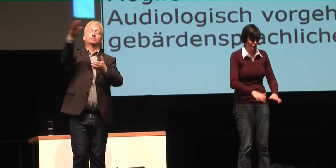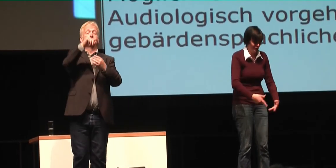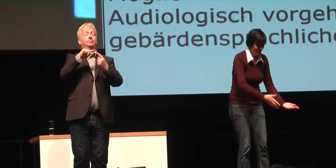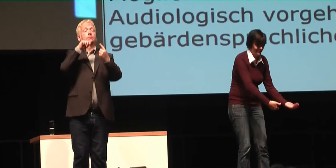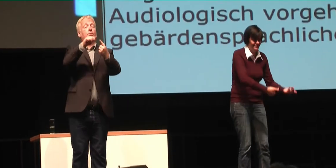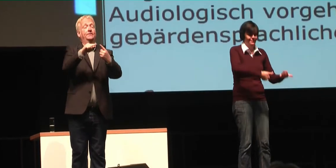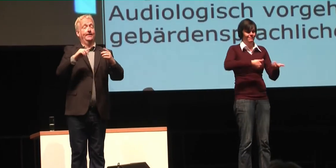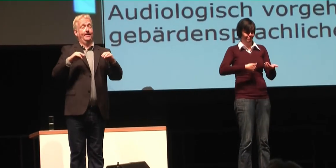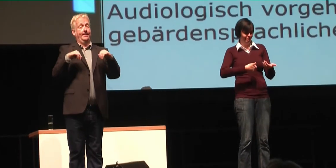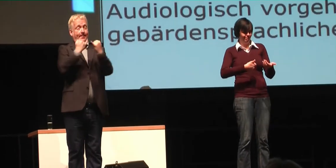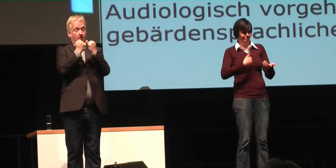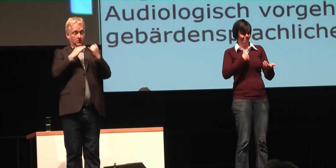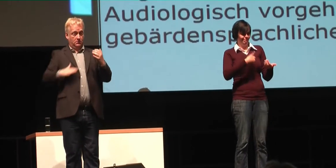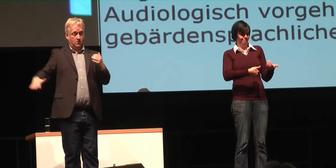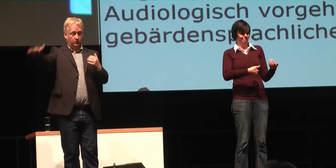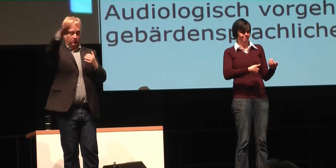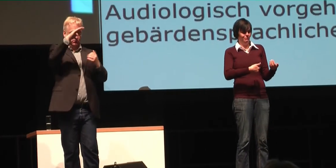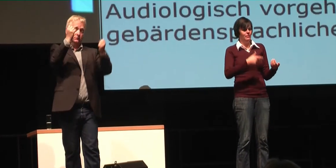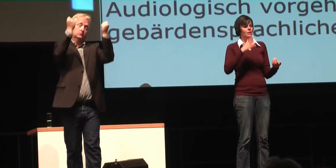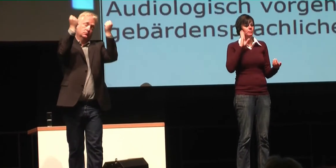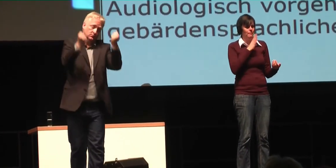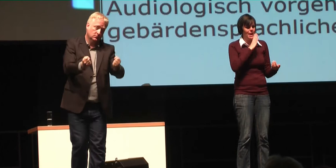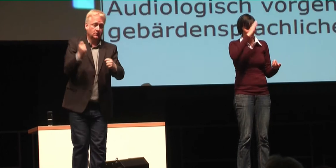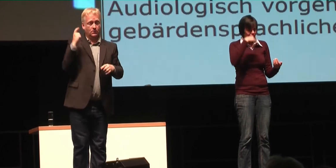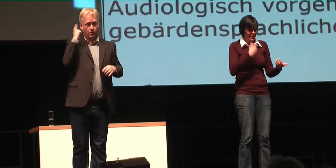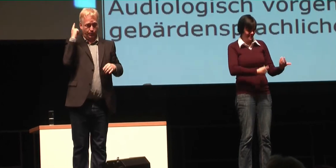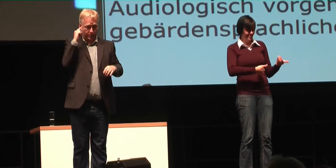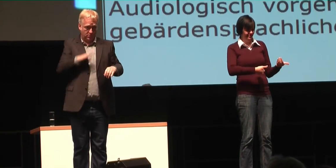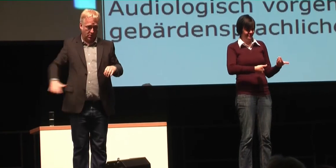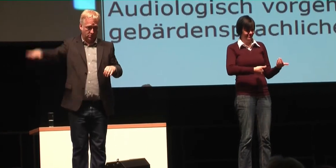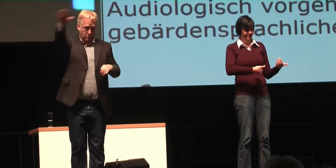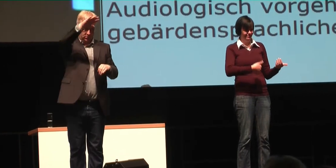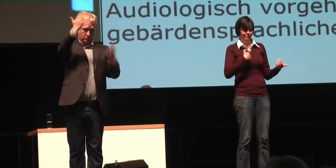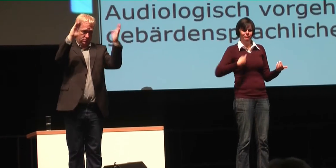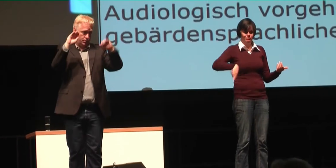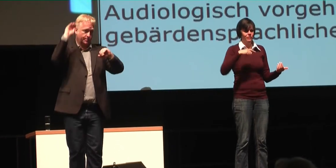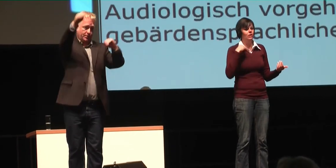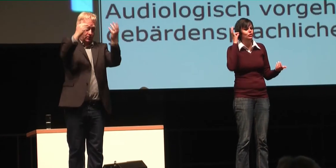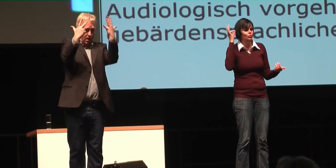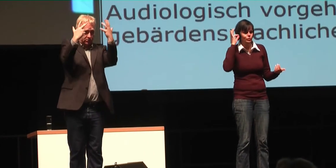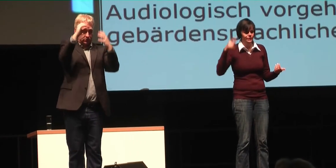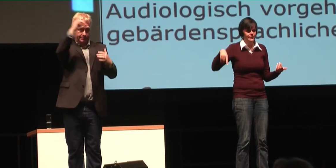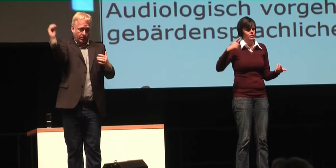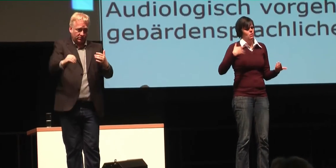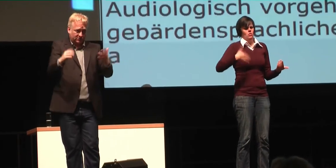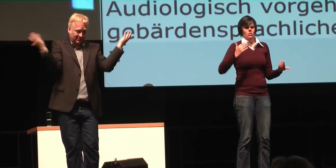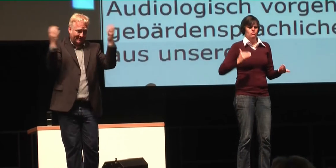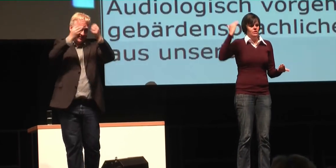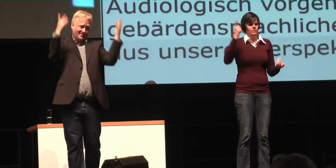so ein kleiner Mensch auf die Welt kommt, dann möchten Eltern, und es sind in der Mehrzahl hörende Eltern, wir haben ja